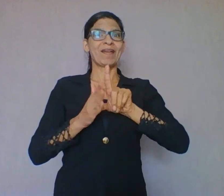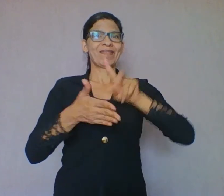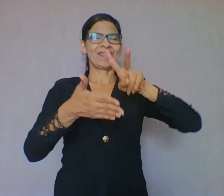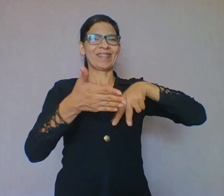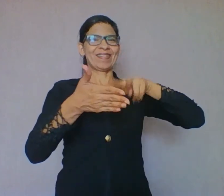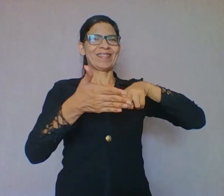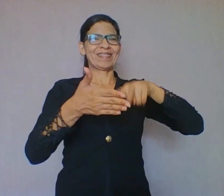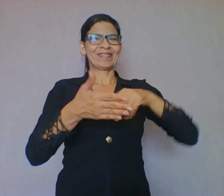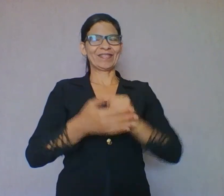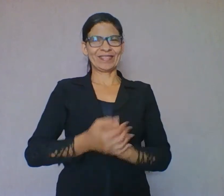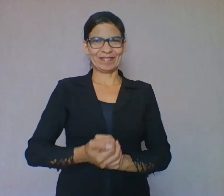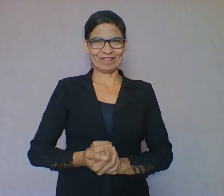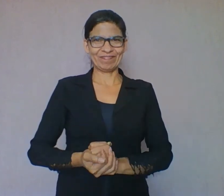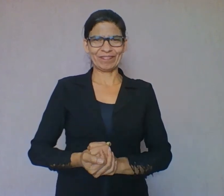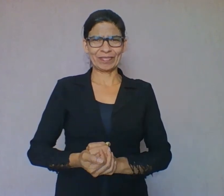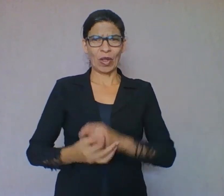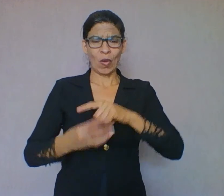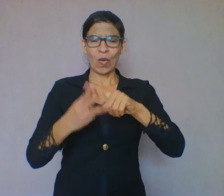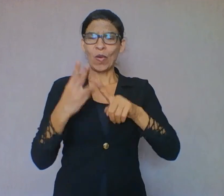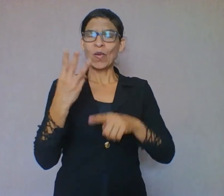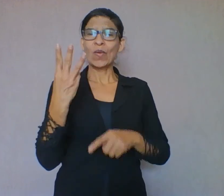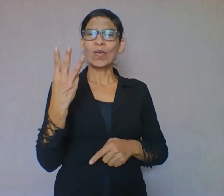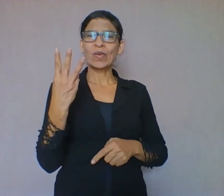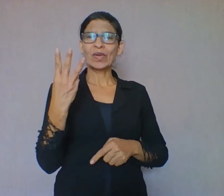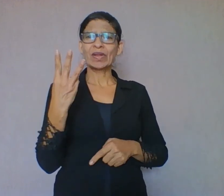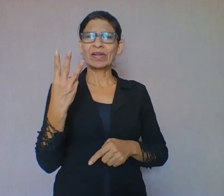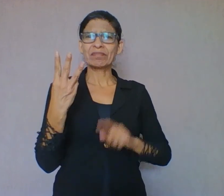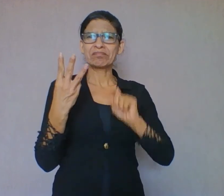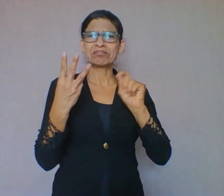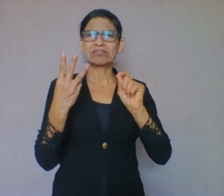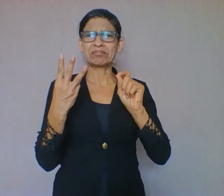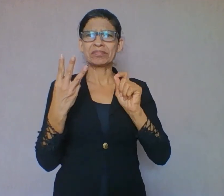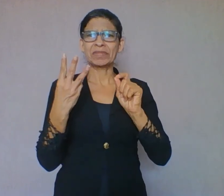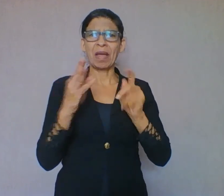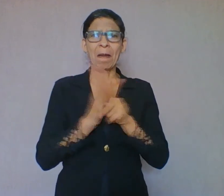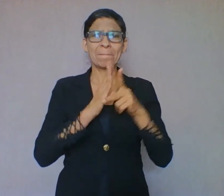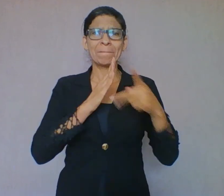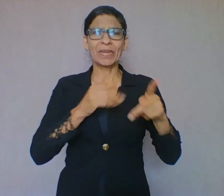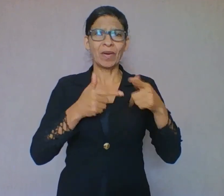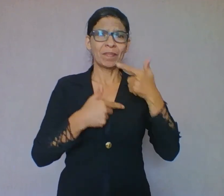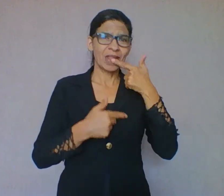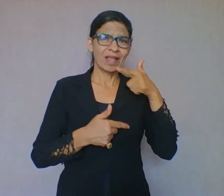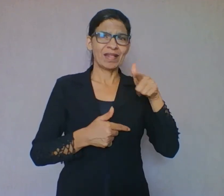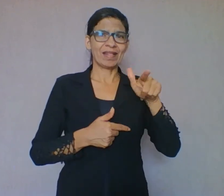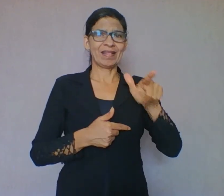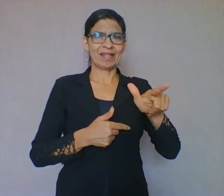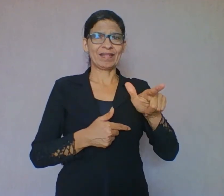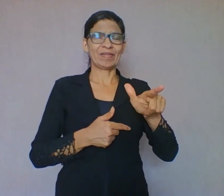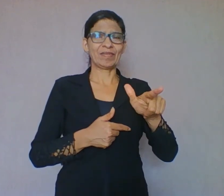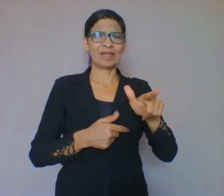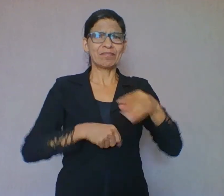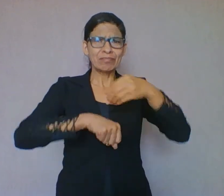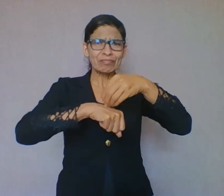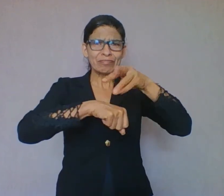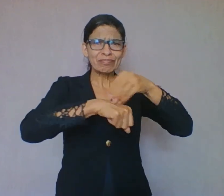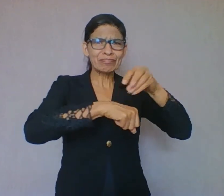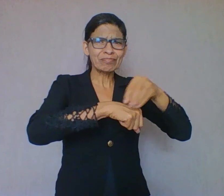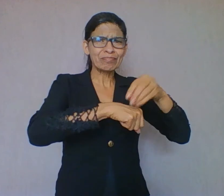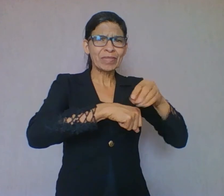conhecimentos linguísticos são os conhecimentos referentes à língua e que servem como pistas para ativação dos conhecimentos armazenados na